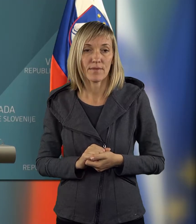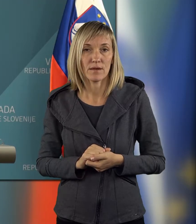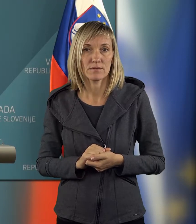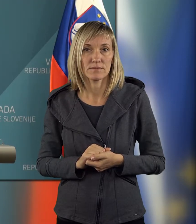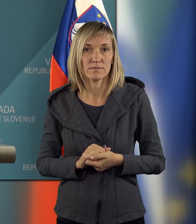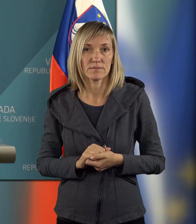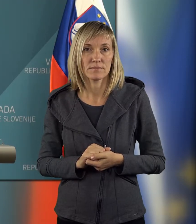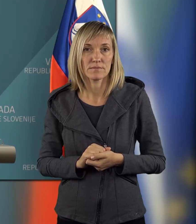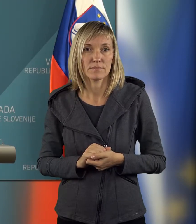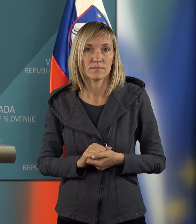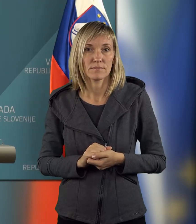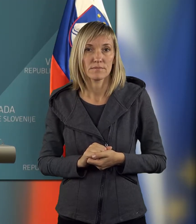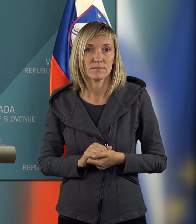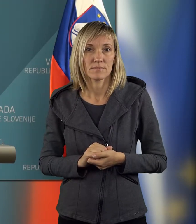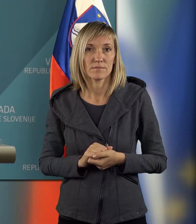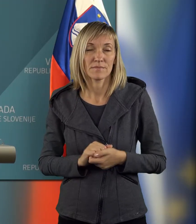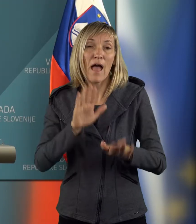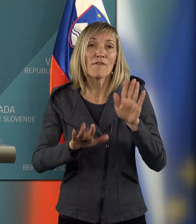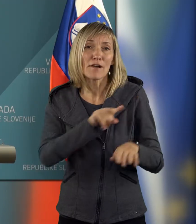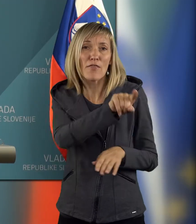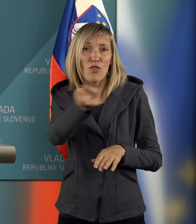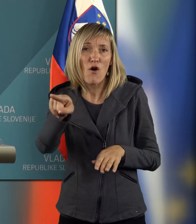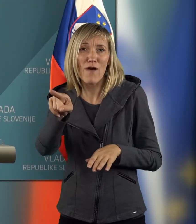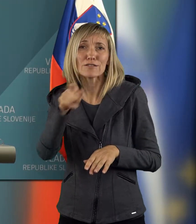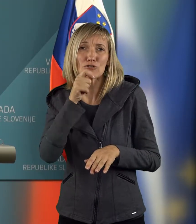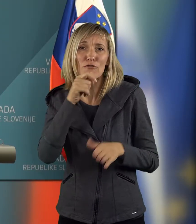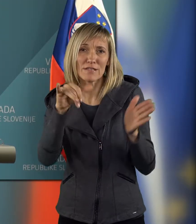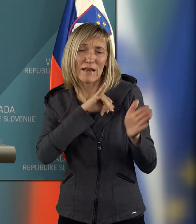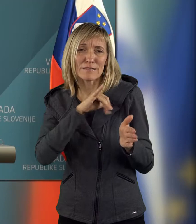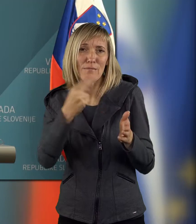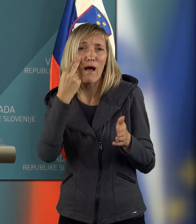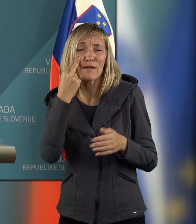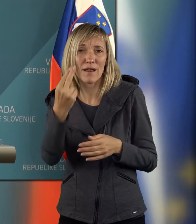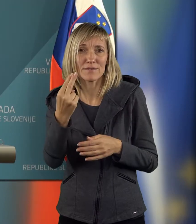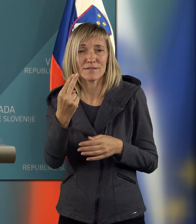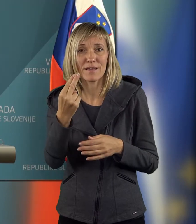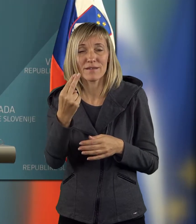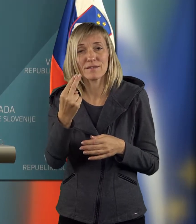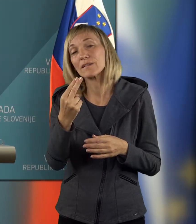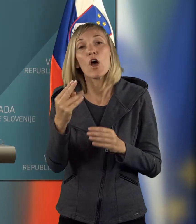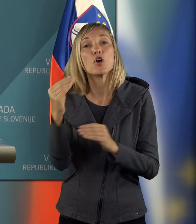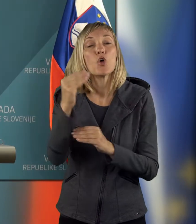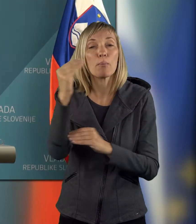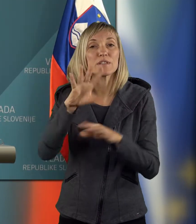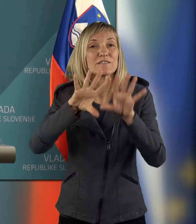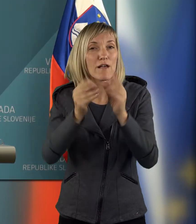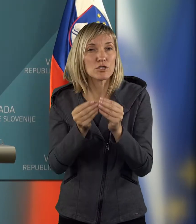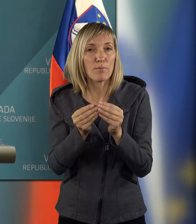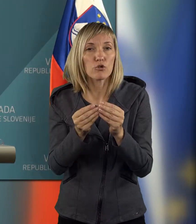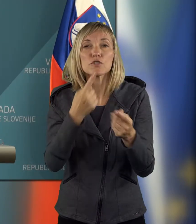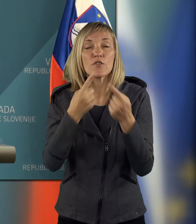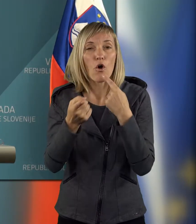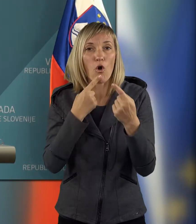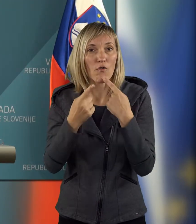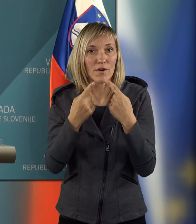Toliko, da je verjetno vas bo zanimalo tudi še glede dopolnitve splošnega